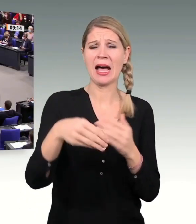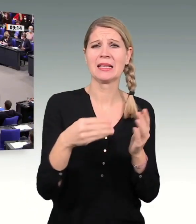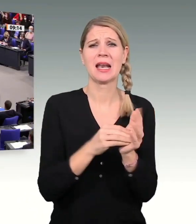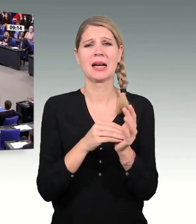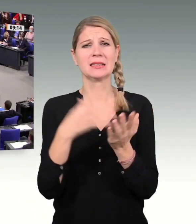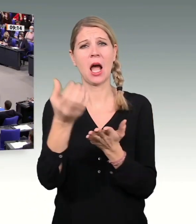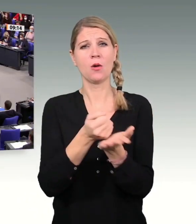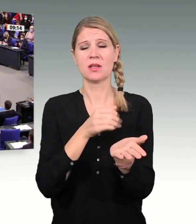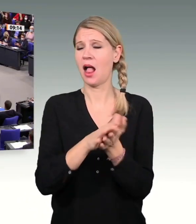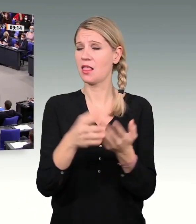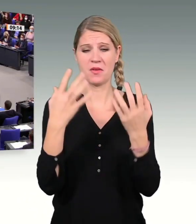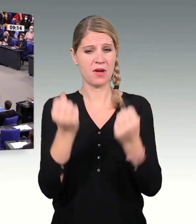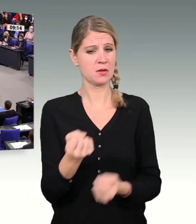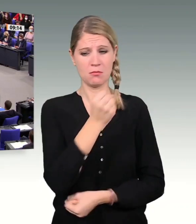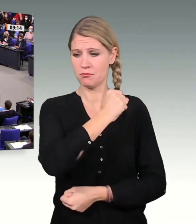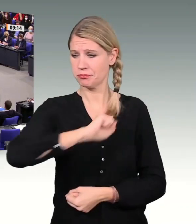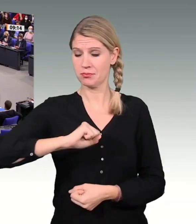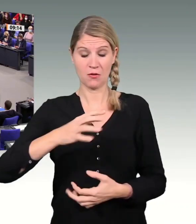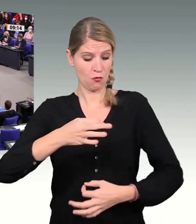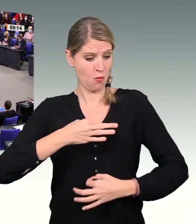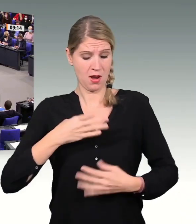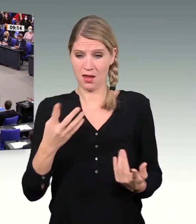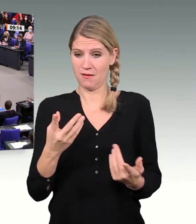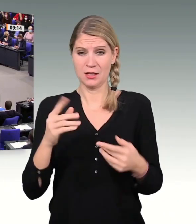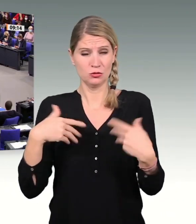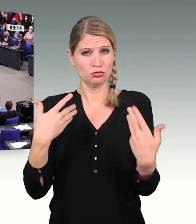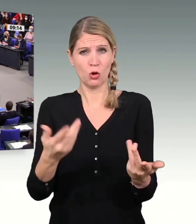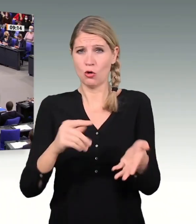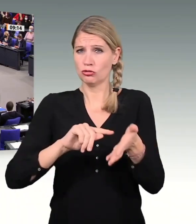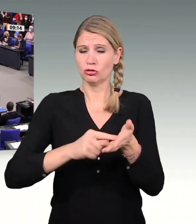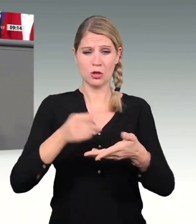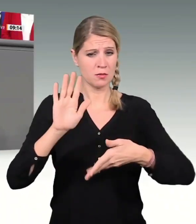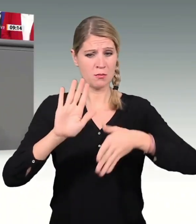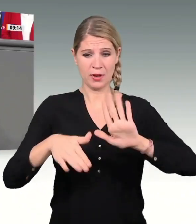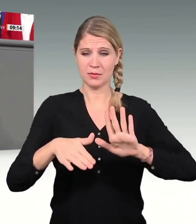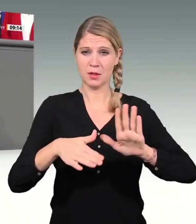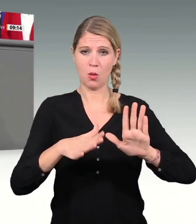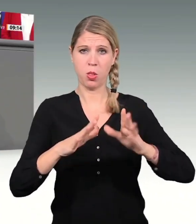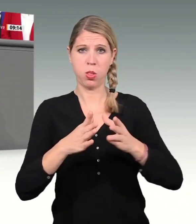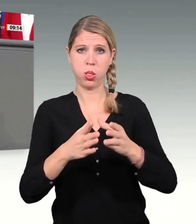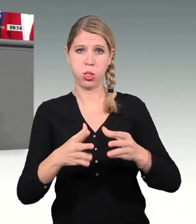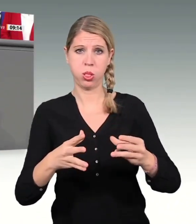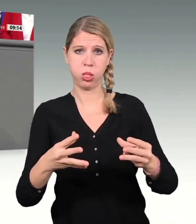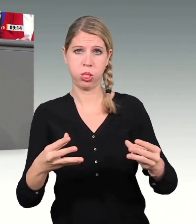Ich halte diesen Nachtragshaushalt für den Anfang vom Ende der Schuldenbremse. Und das wird mit Ihrem Namen verbunden sein.